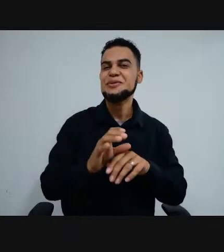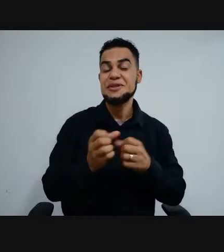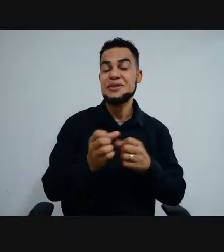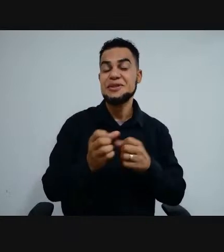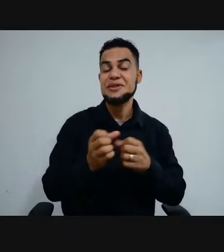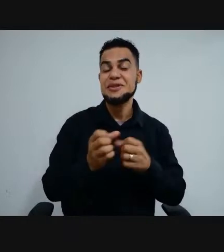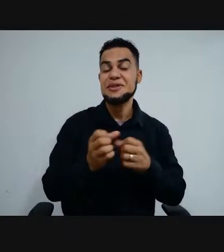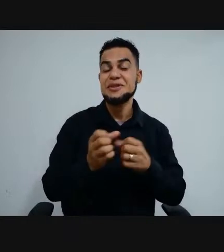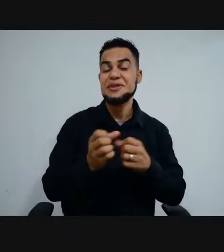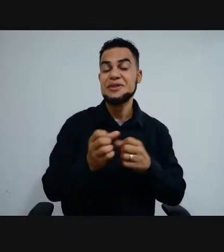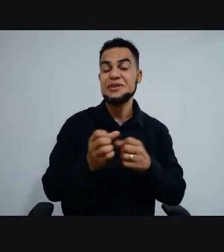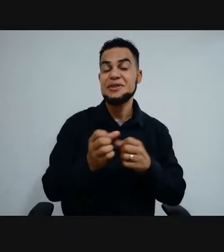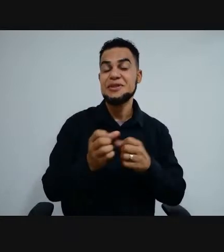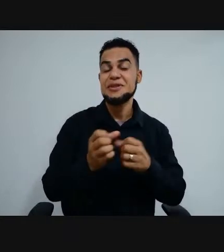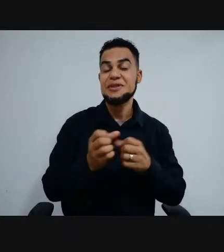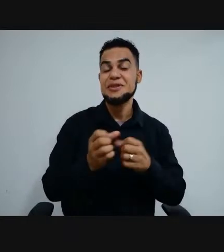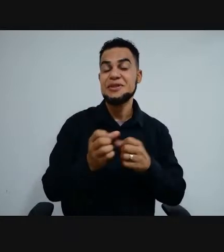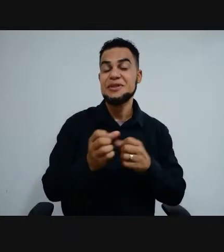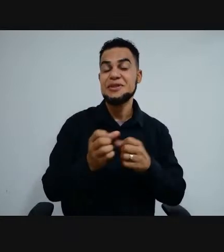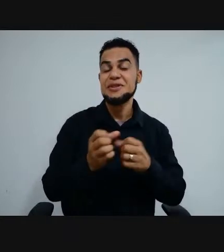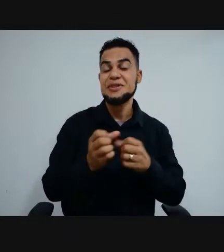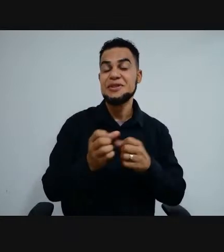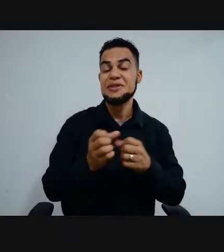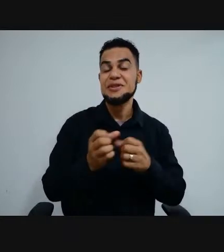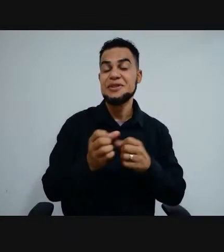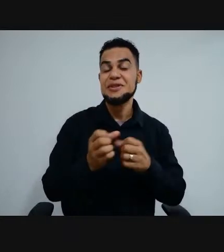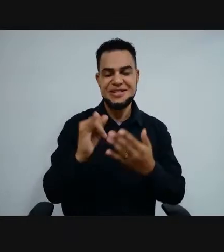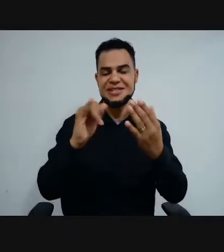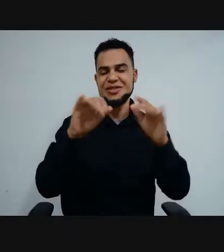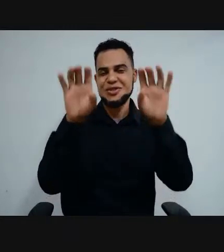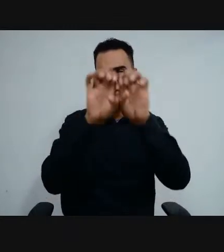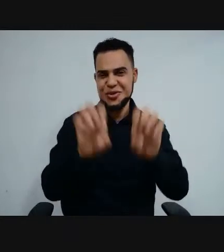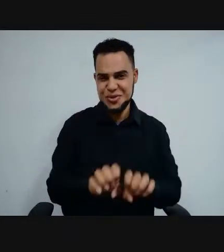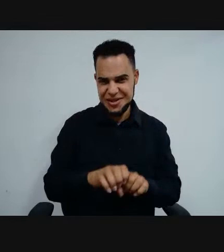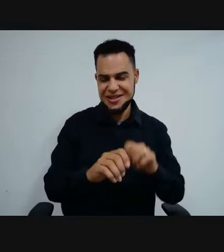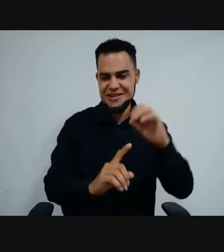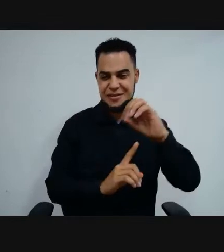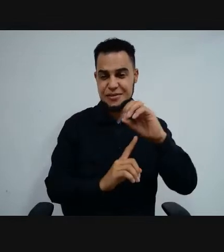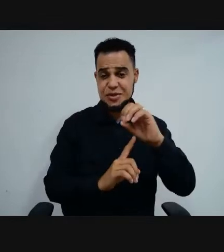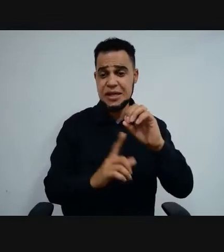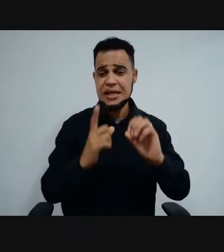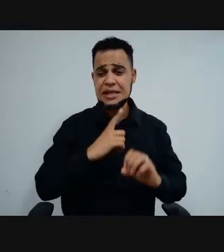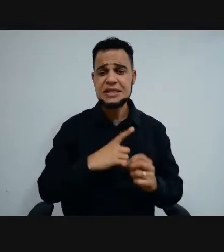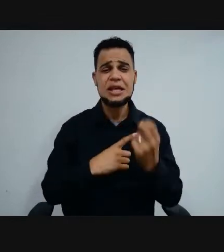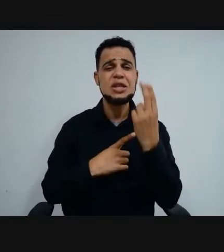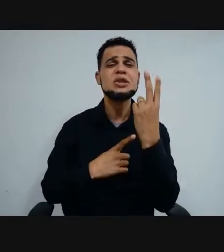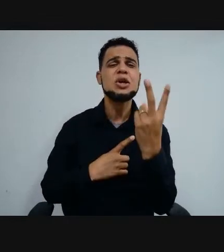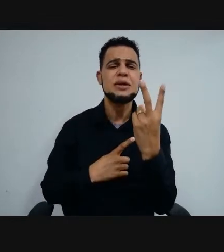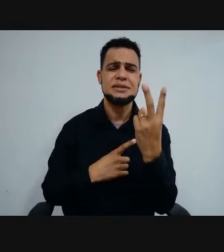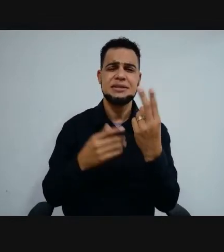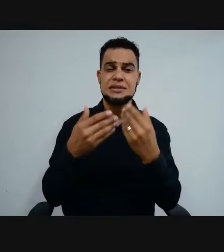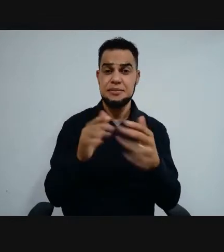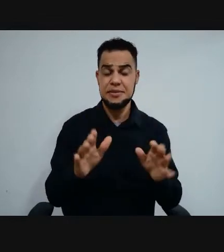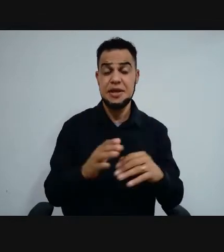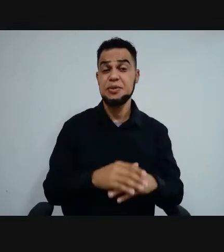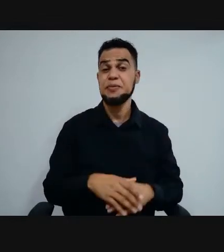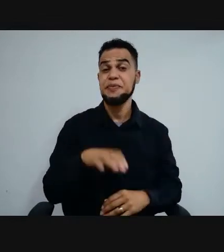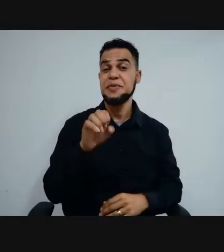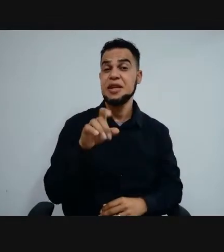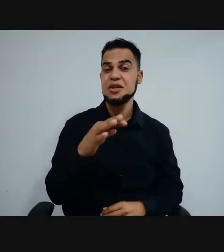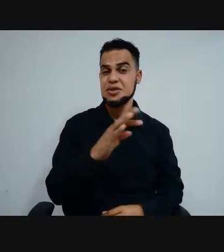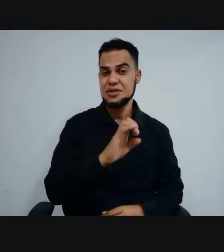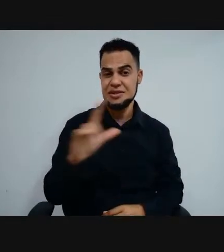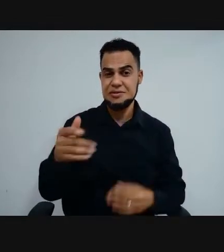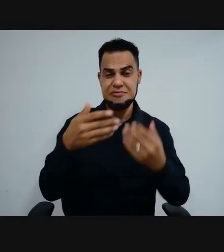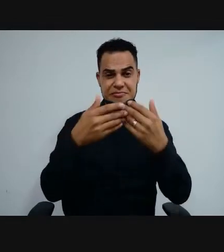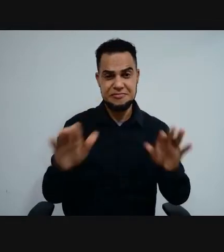que compõem a estrutura do IFMG. Pessoal, nós temos dois editais abertos neste momento. Edital aberto para ingresso